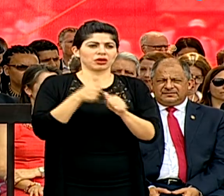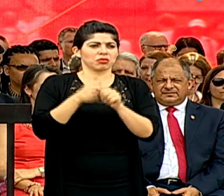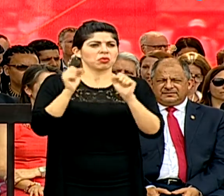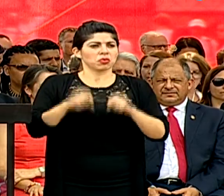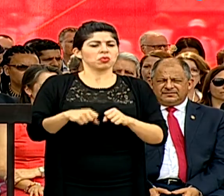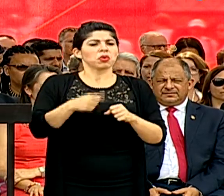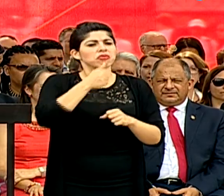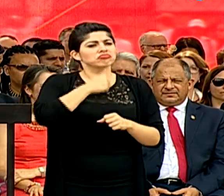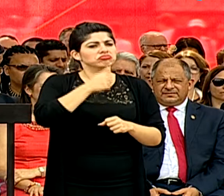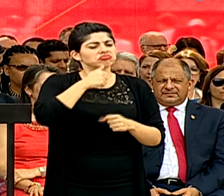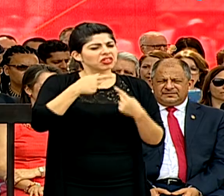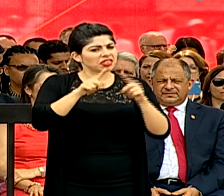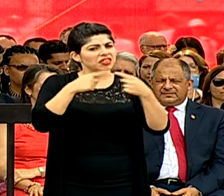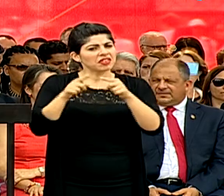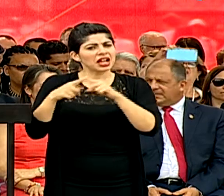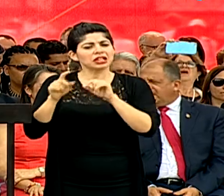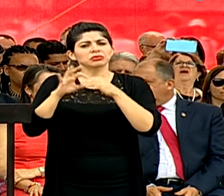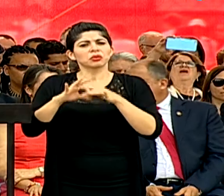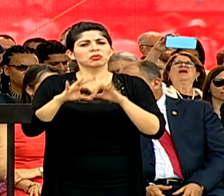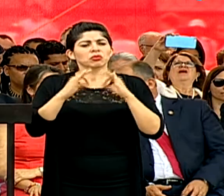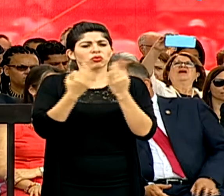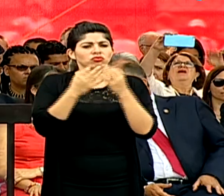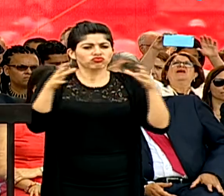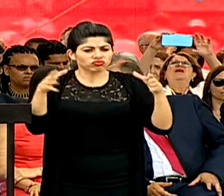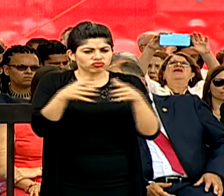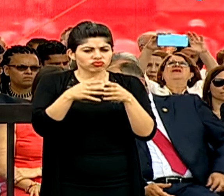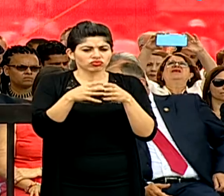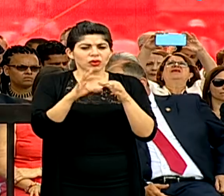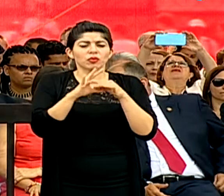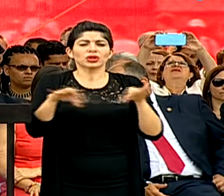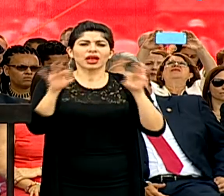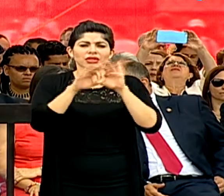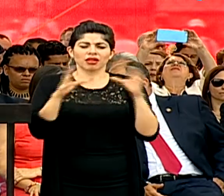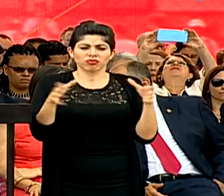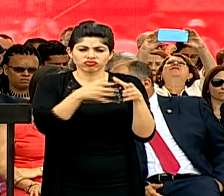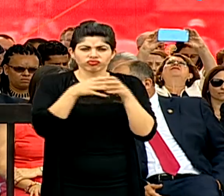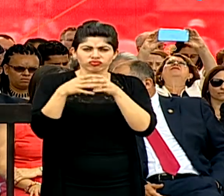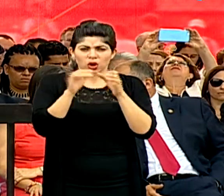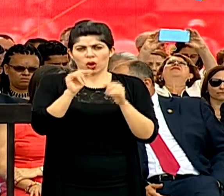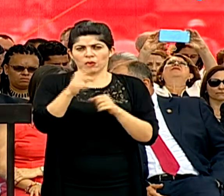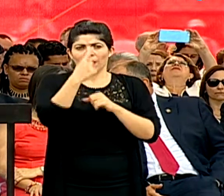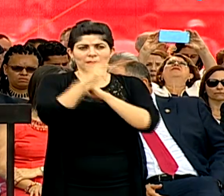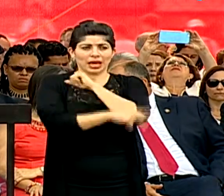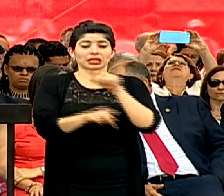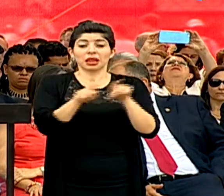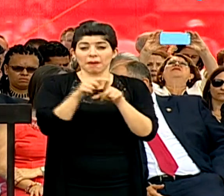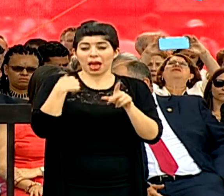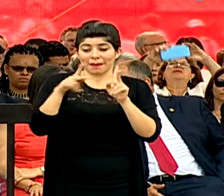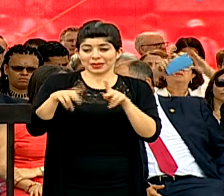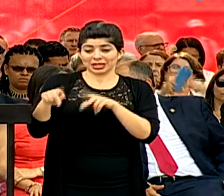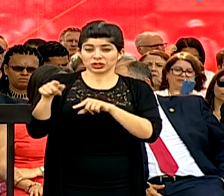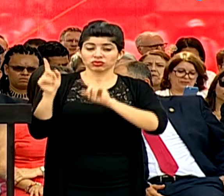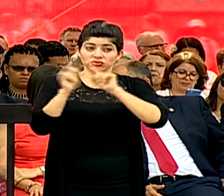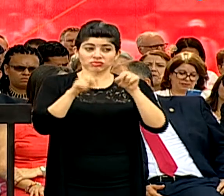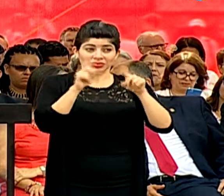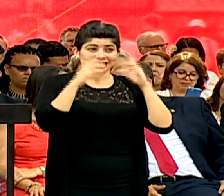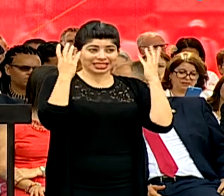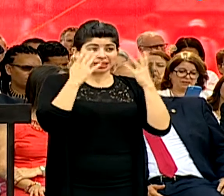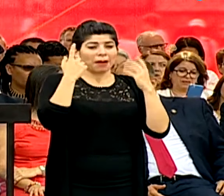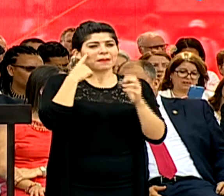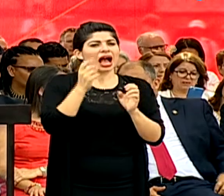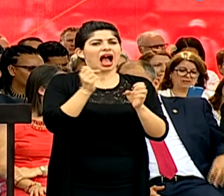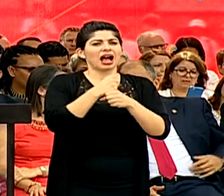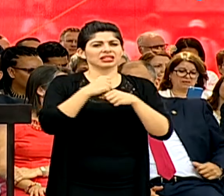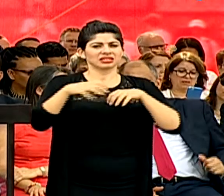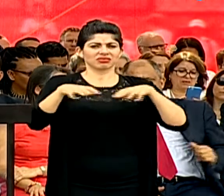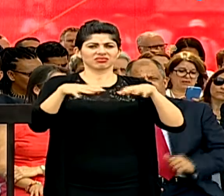tolerar las diferencias y mantenernos unidos como nación. Sin embargo, también existen personas que asisten a estos festejos para realizar